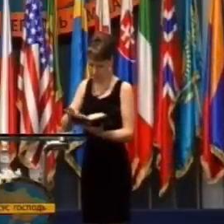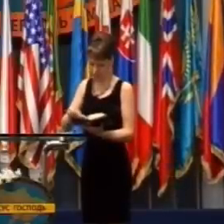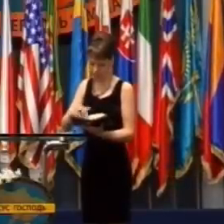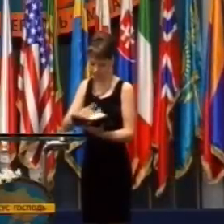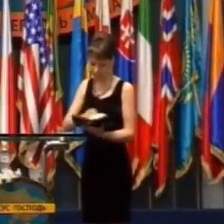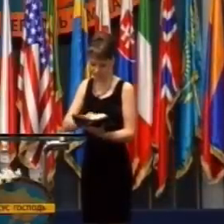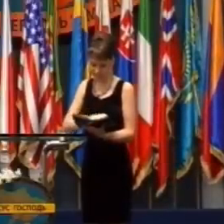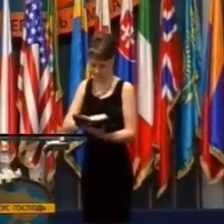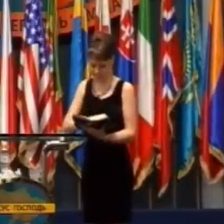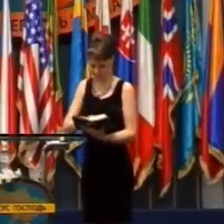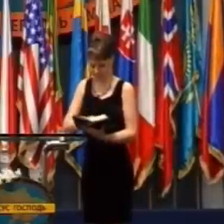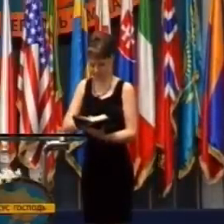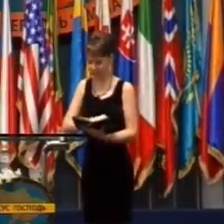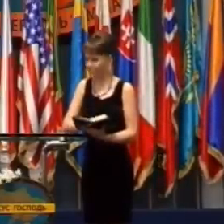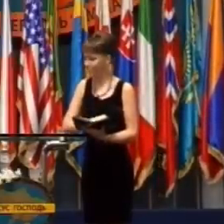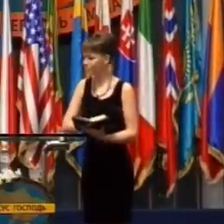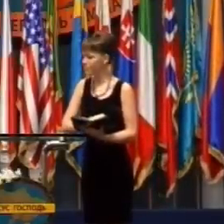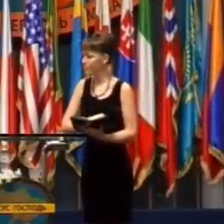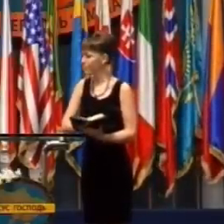Verš 20.